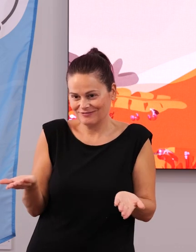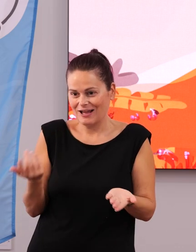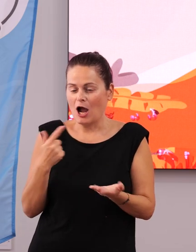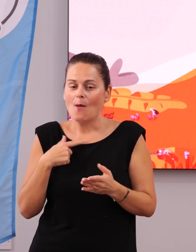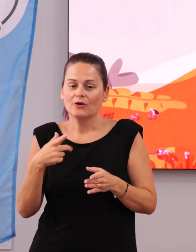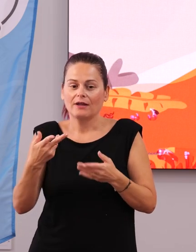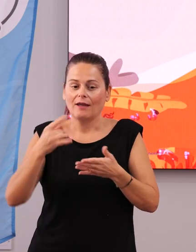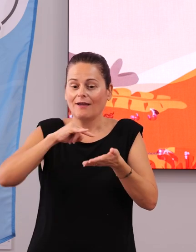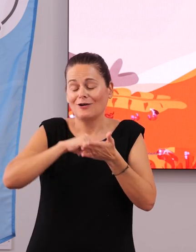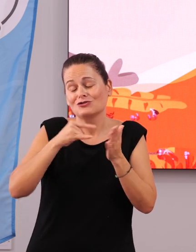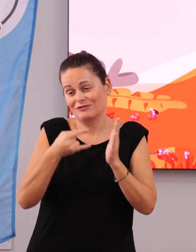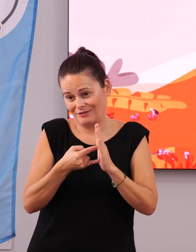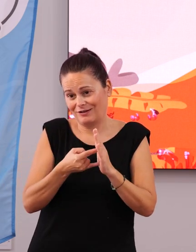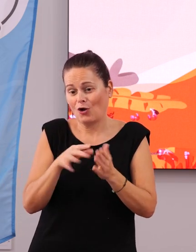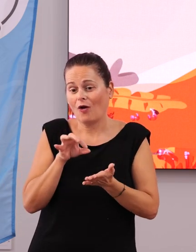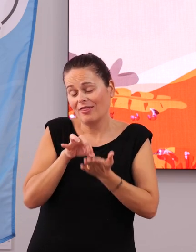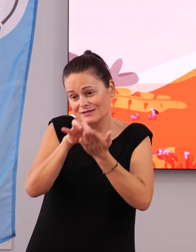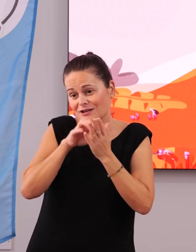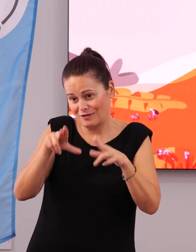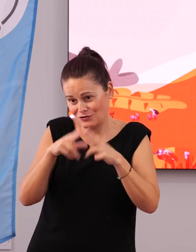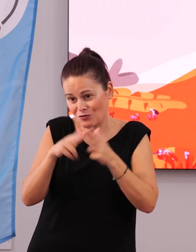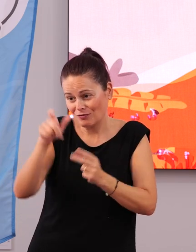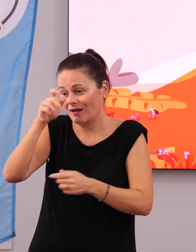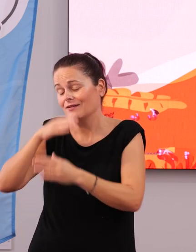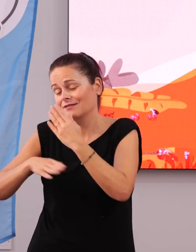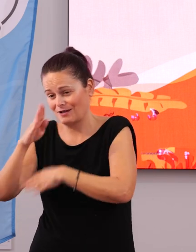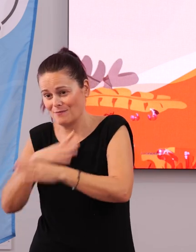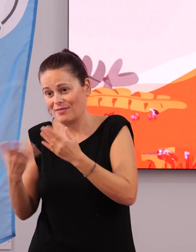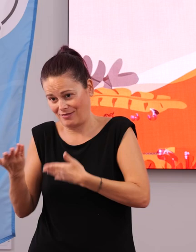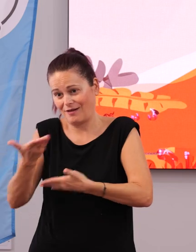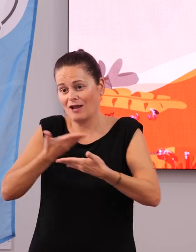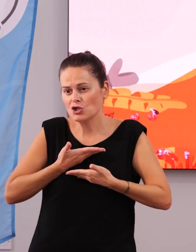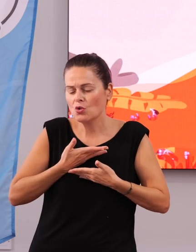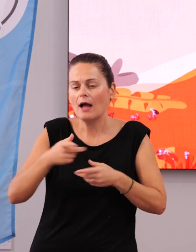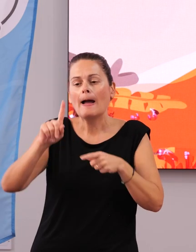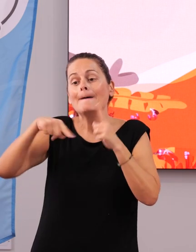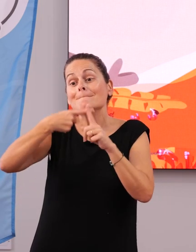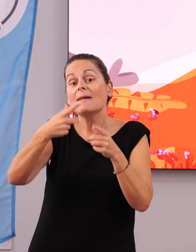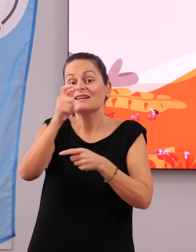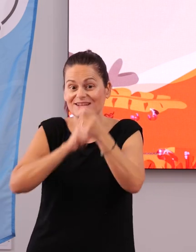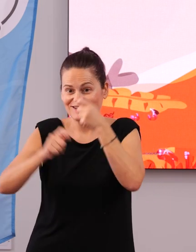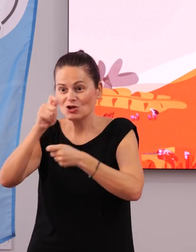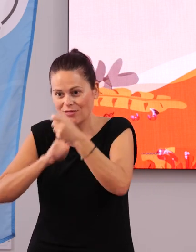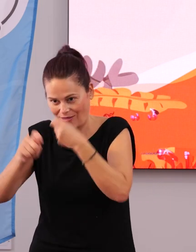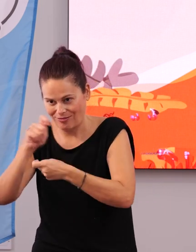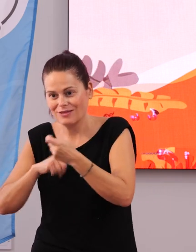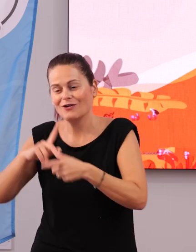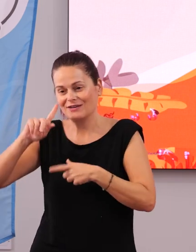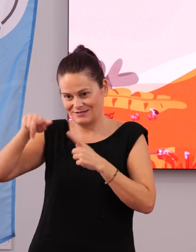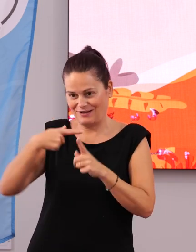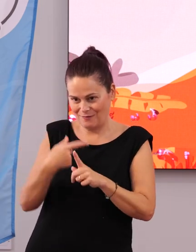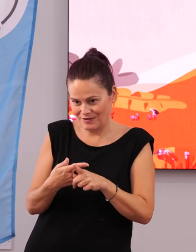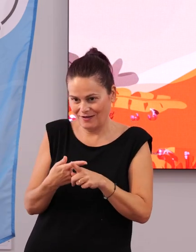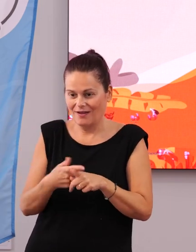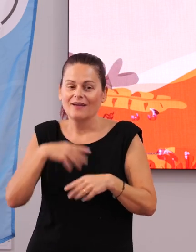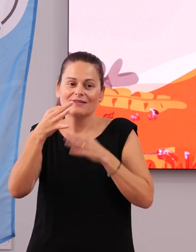la implicación de los técnicos de servicios sociales y de la unidad de discapacidad ha sido importante, la de todas las asociaciones, que vamos siempre de cabeza, y al pobre Mercedes no